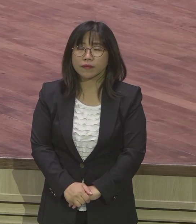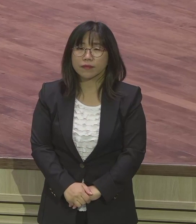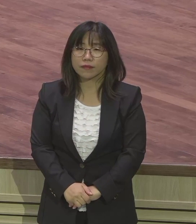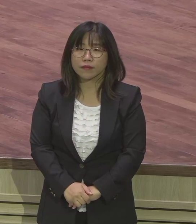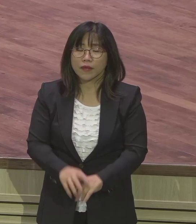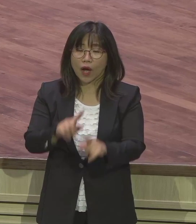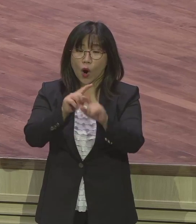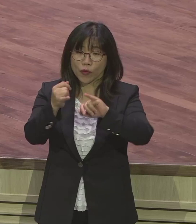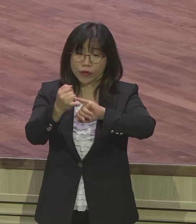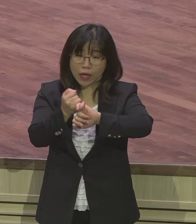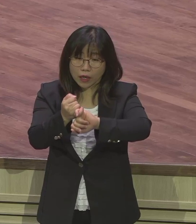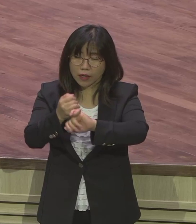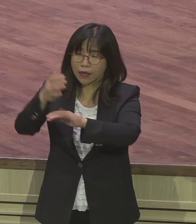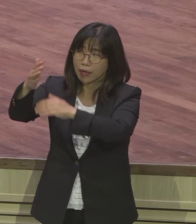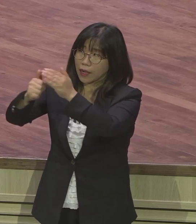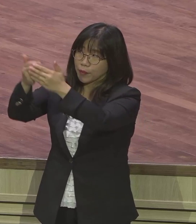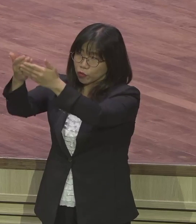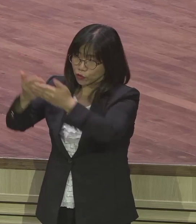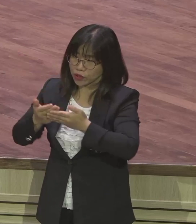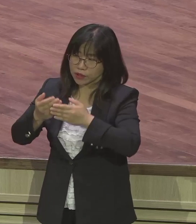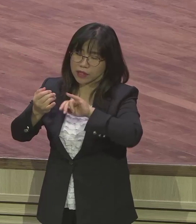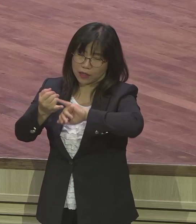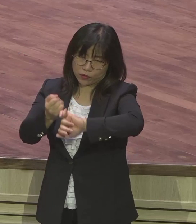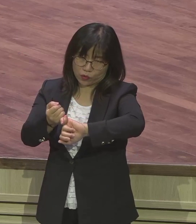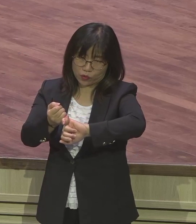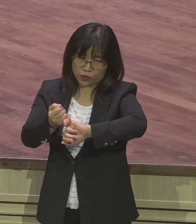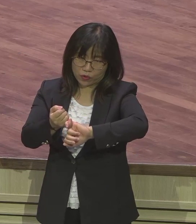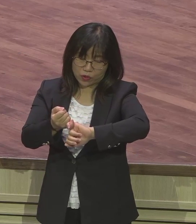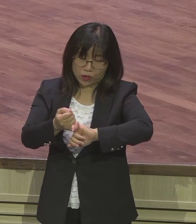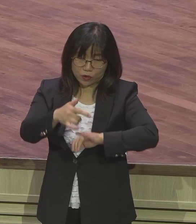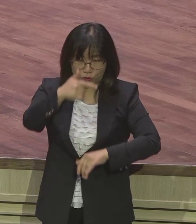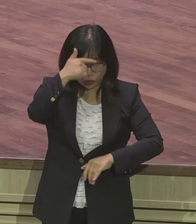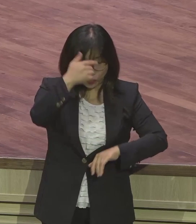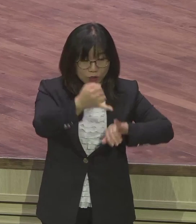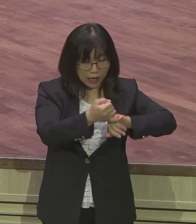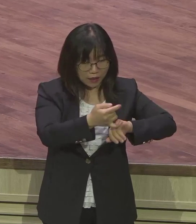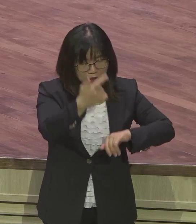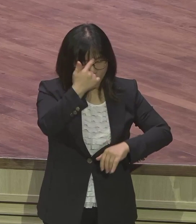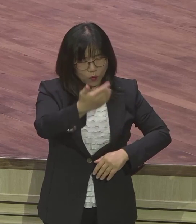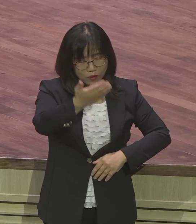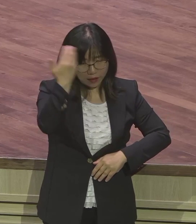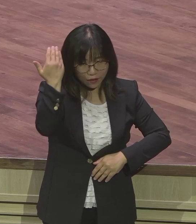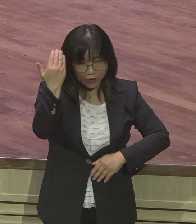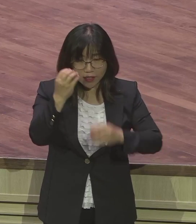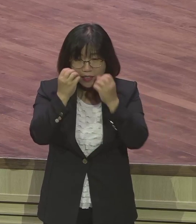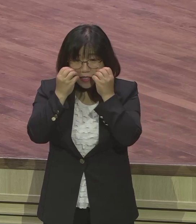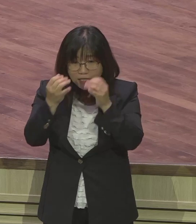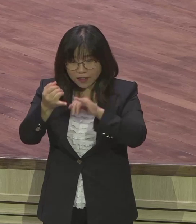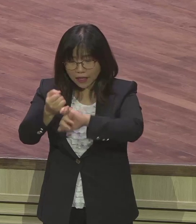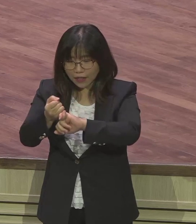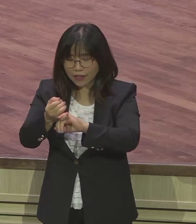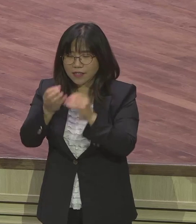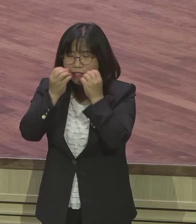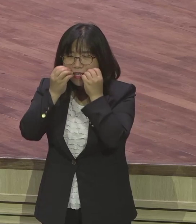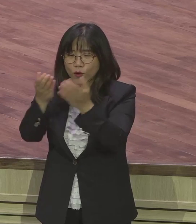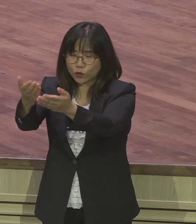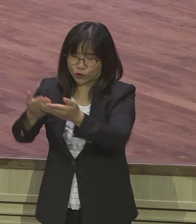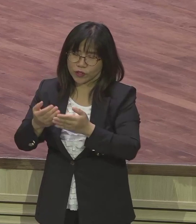하나님 약속 긴 말씀이거든 구약은 오래된 약속 신약은 새로 된 약속 아멘 그거 잡고 사는 게